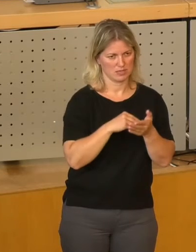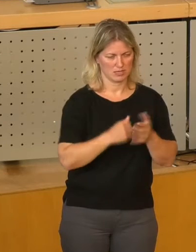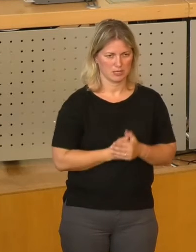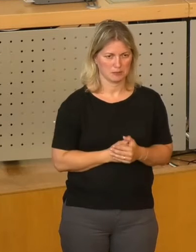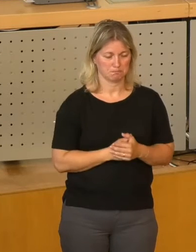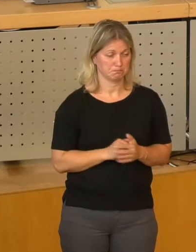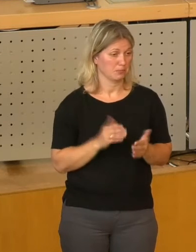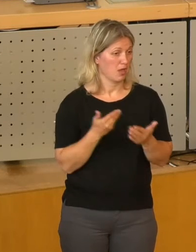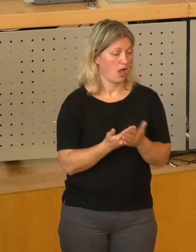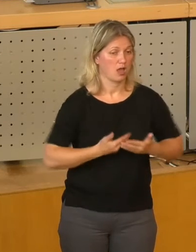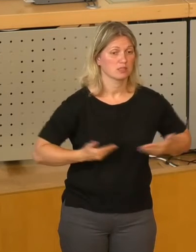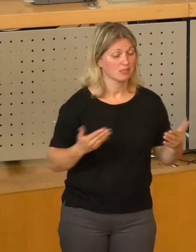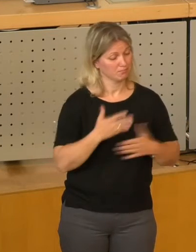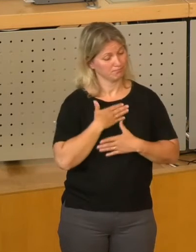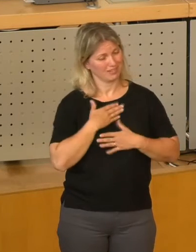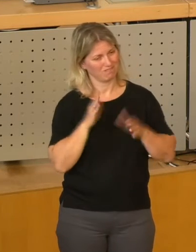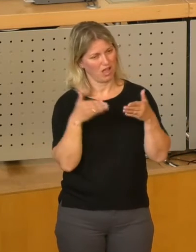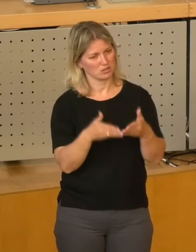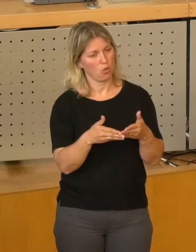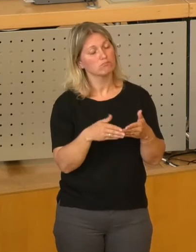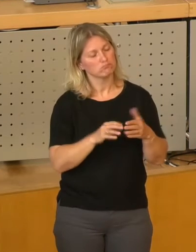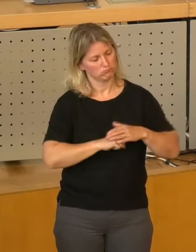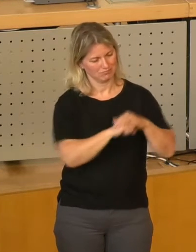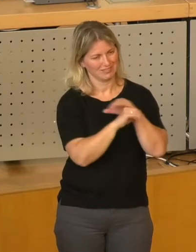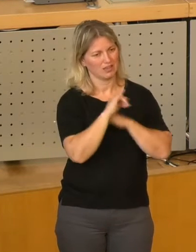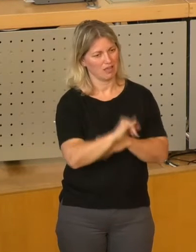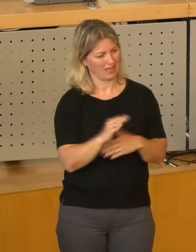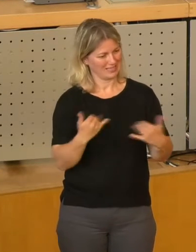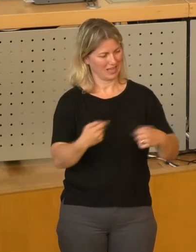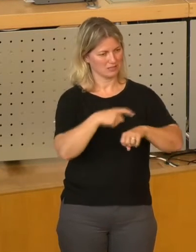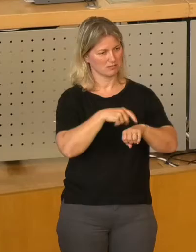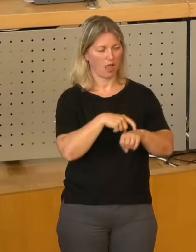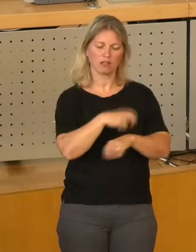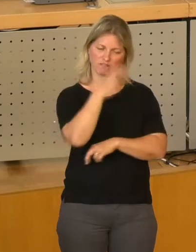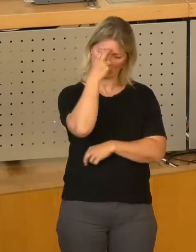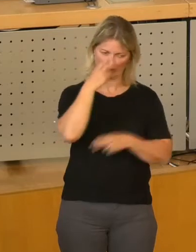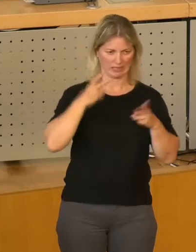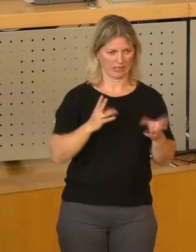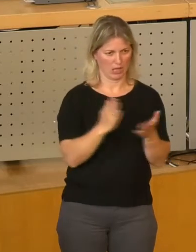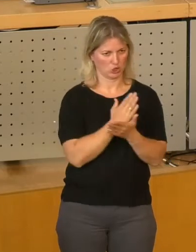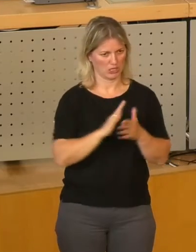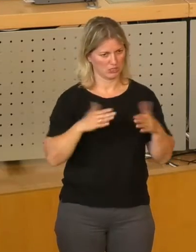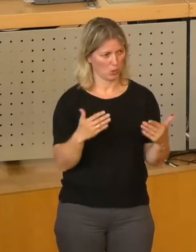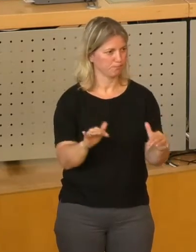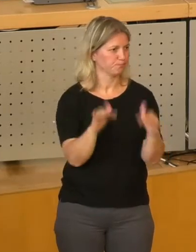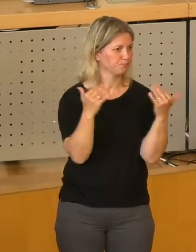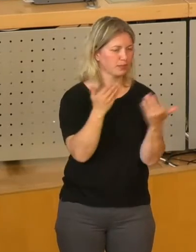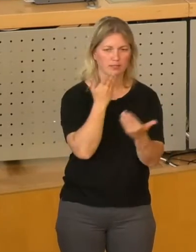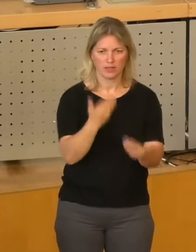Quintessens, wir sind als Fraktion dafür, weil es gut, vernünftig und richtig zum jetzigen Zeitpunkt ist. Vielen Dank für die Aufmerksamkeit.